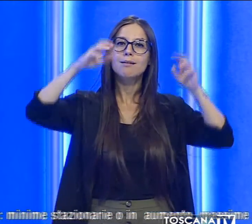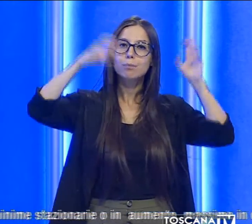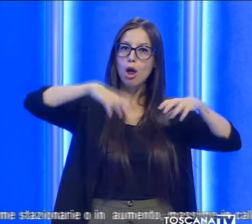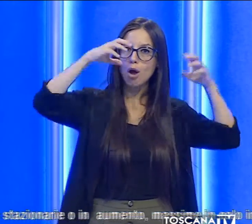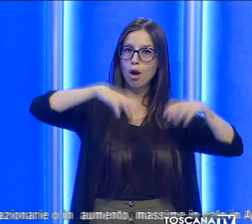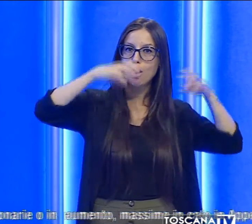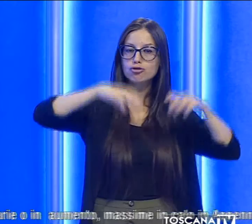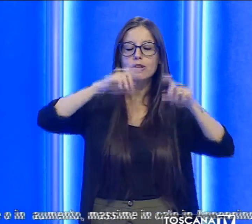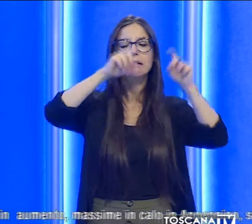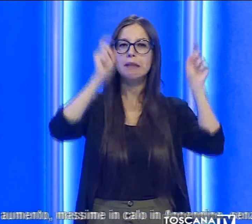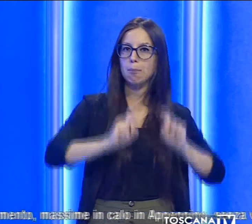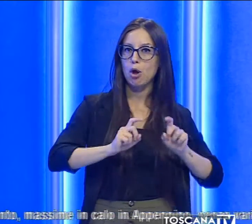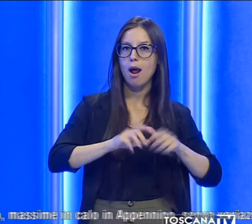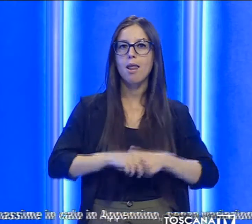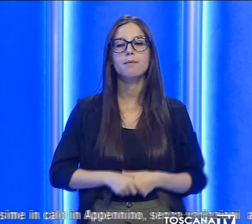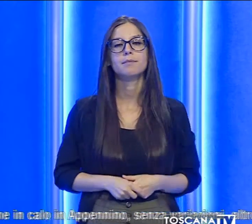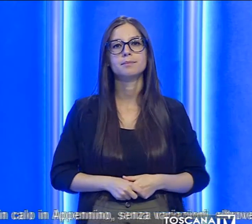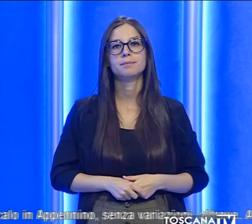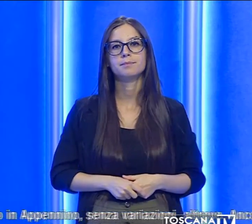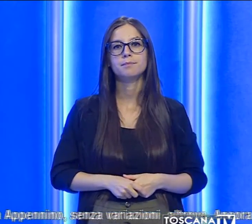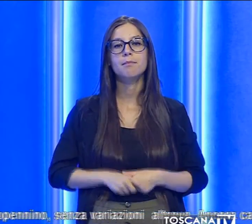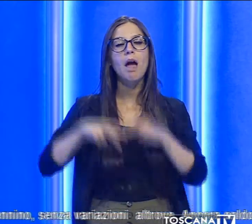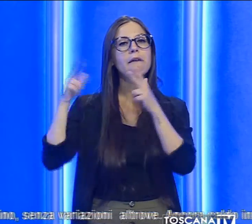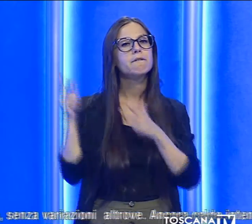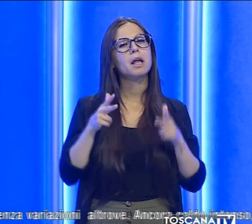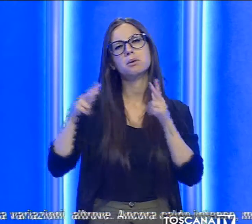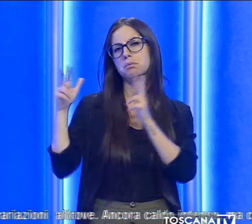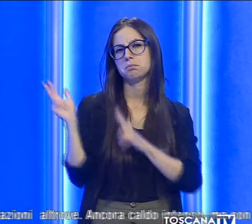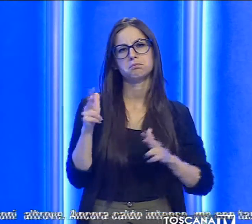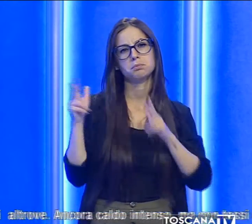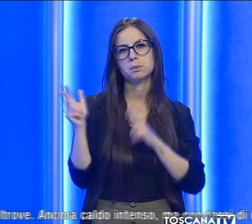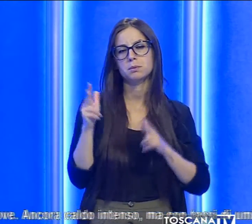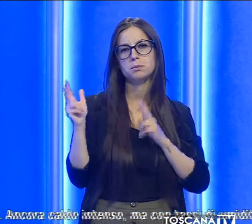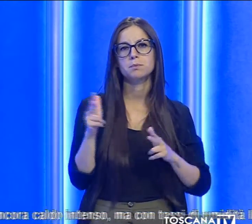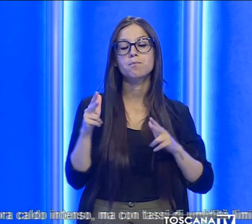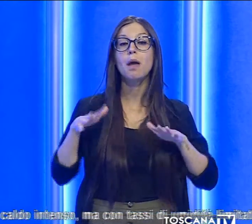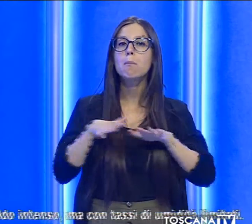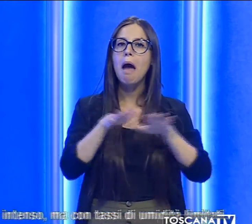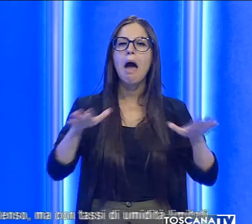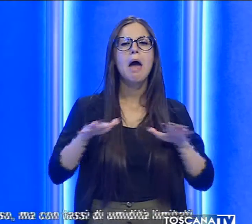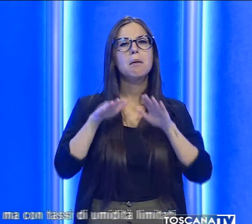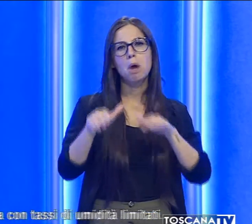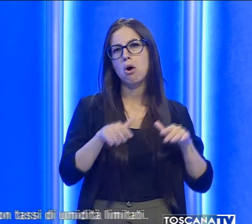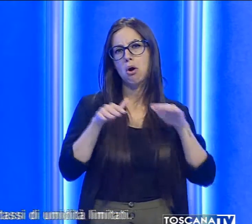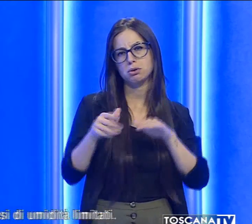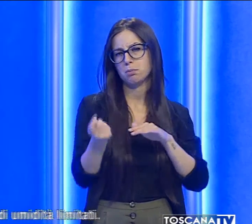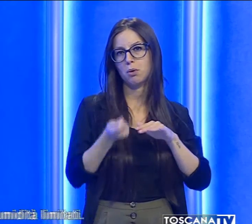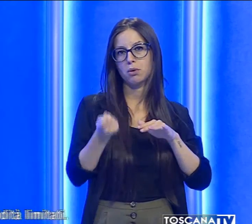temporaleschi. Venti deboli, mari poco mossi,